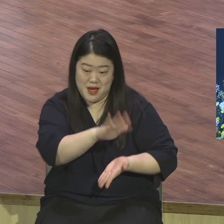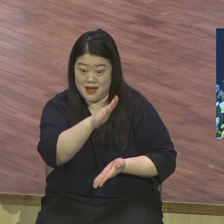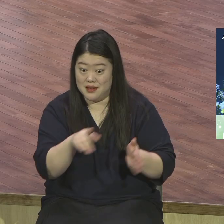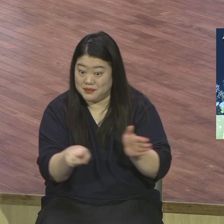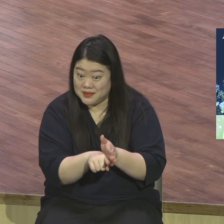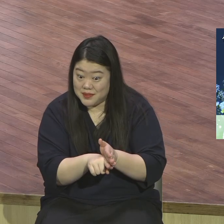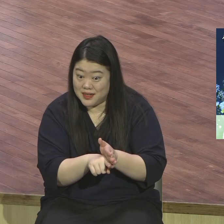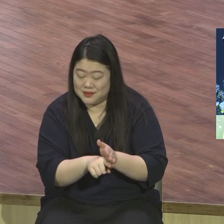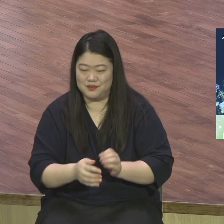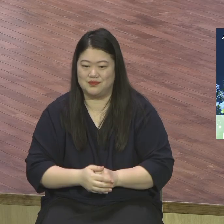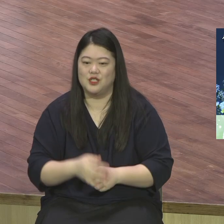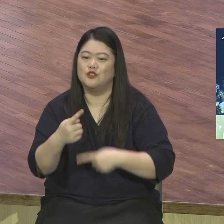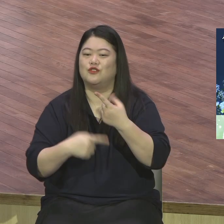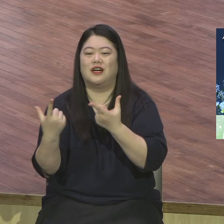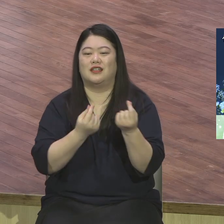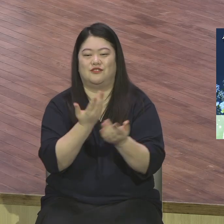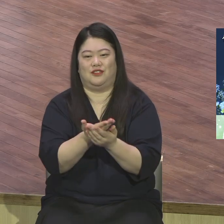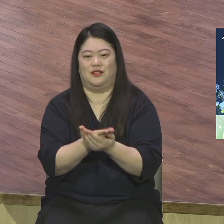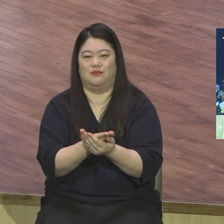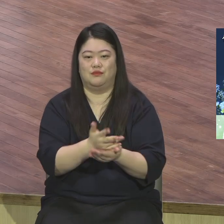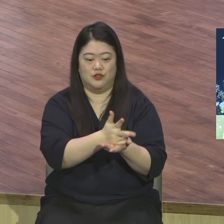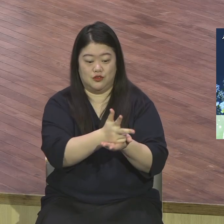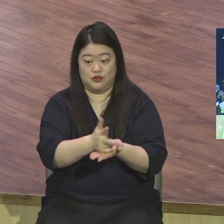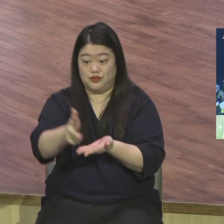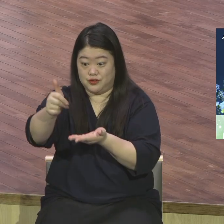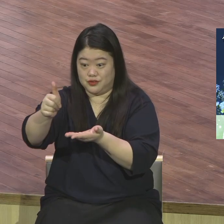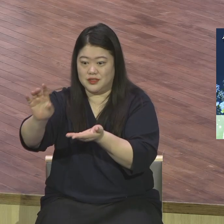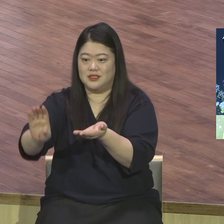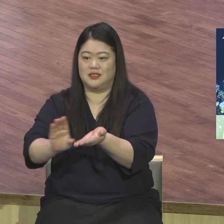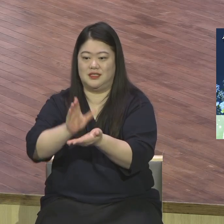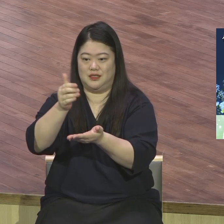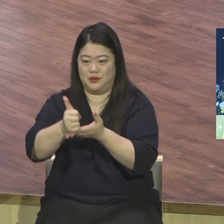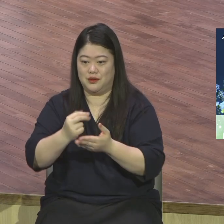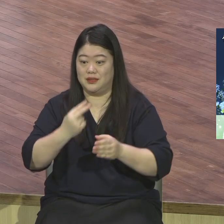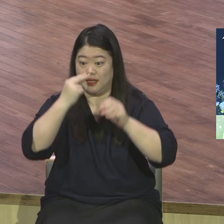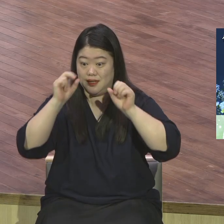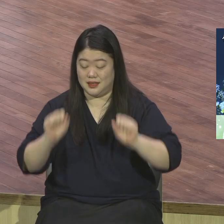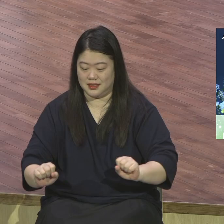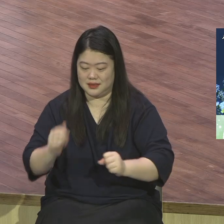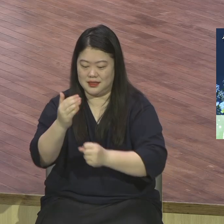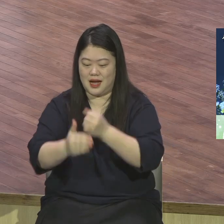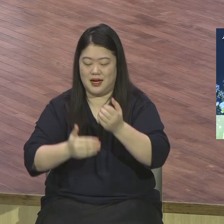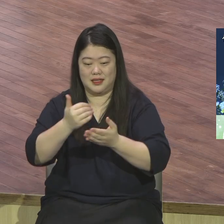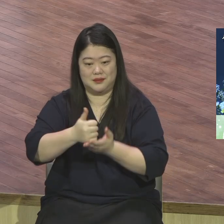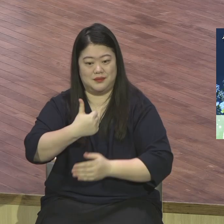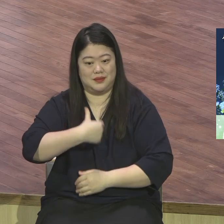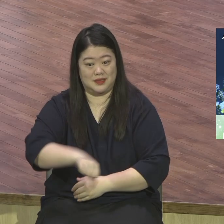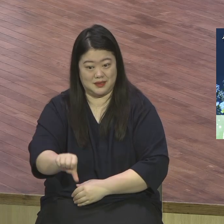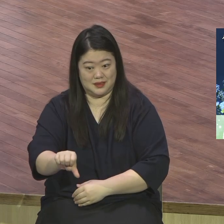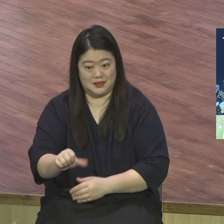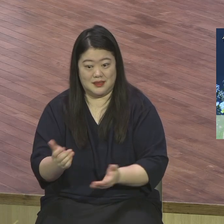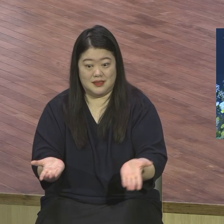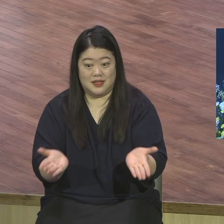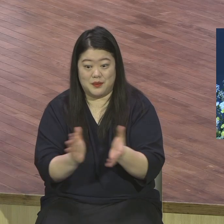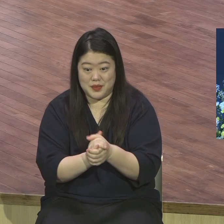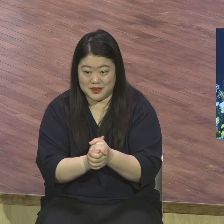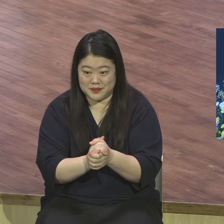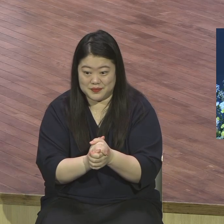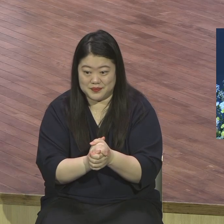감사합니다. 주는 그리스도시오 살아계신 하나님의 아들이십니다. 아멘. 우리